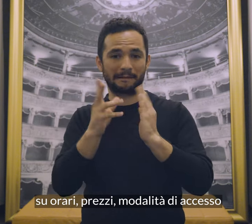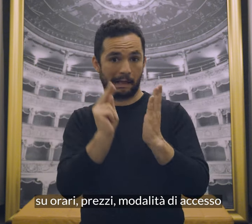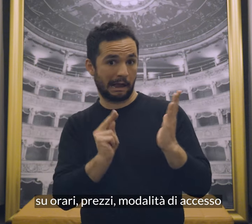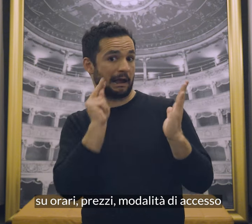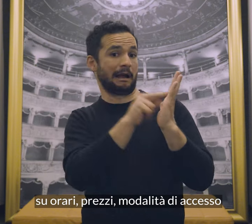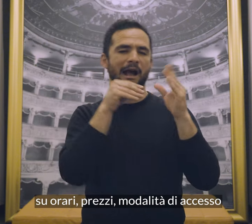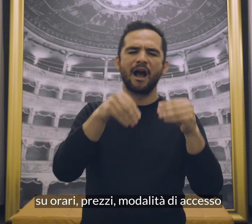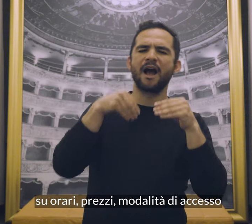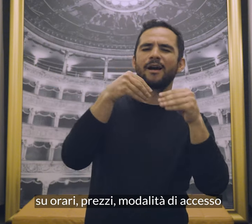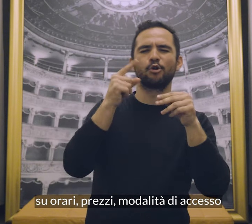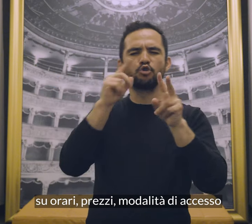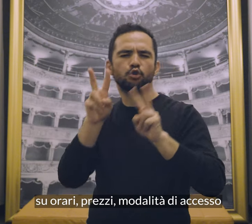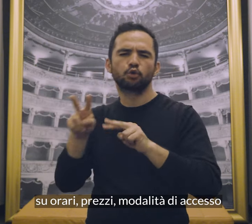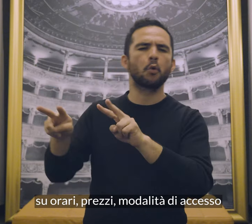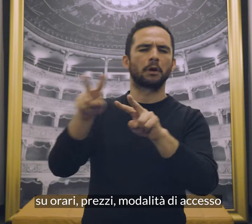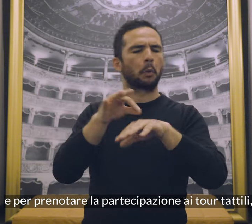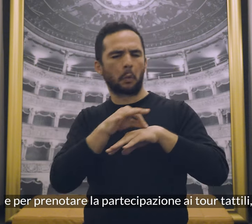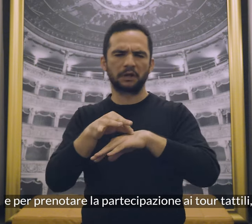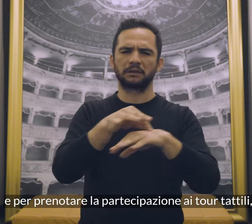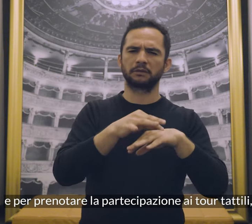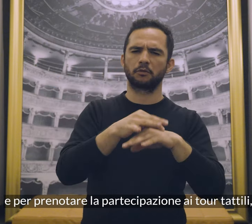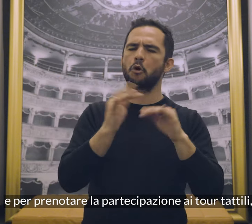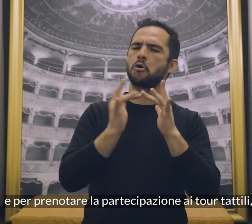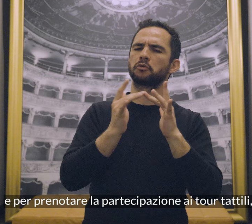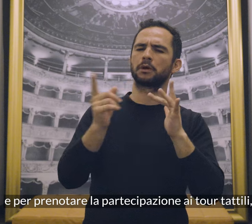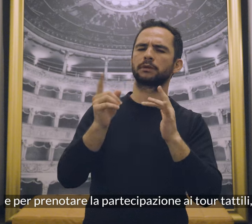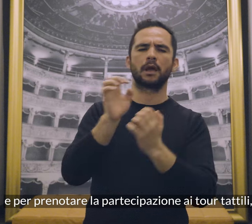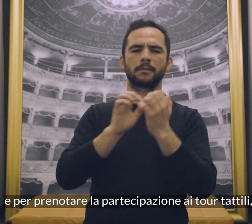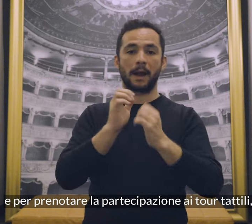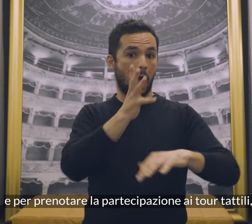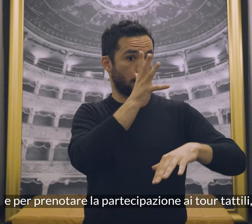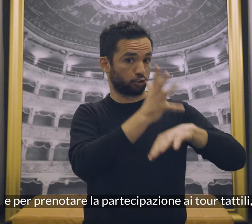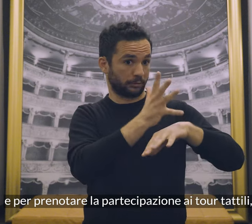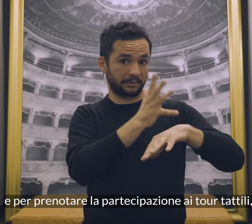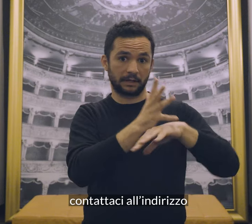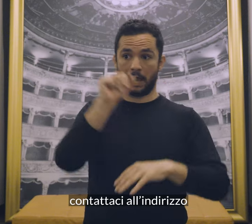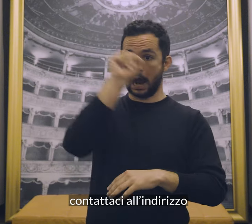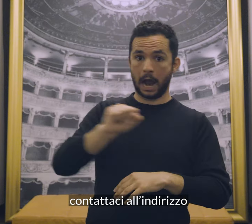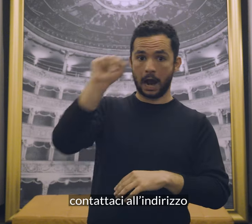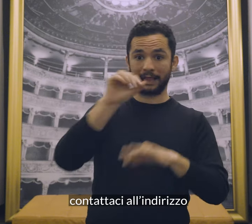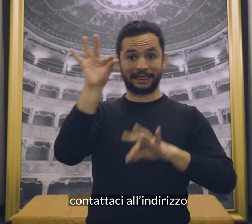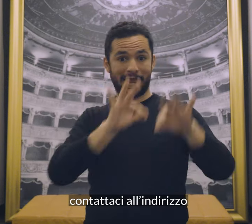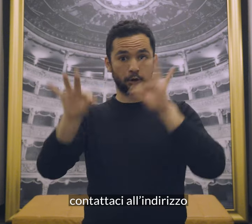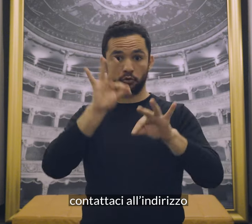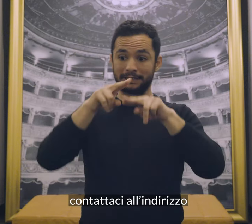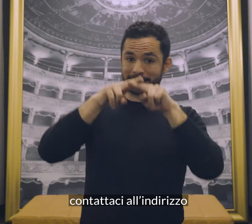orari, prezzi, modalità di accesso e per prenotare la partecipazione ai tour tattili contattaci all